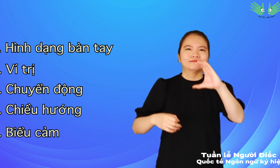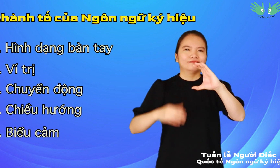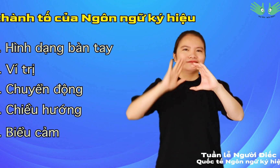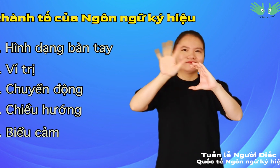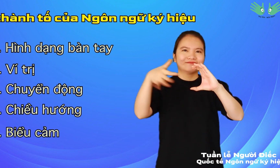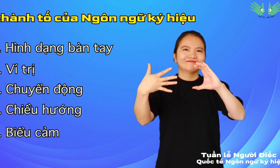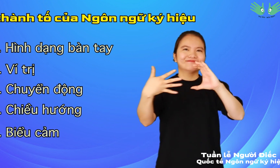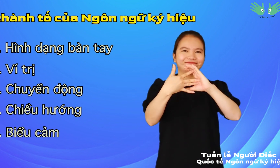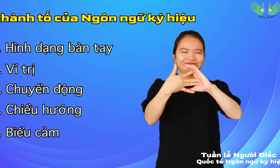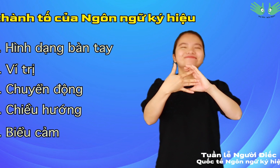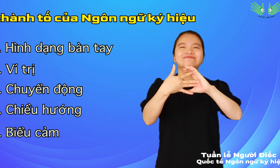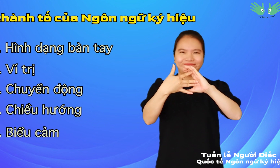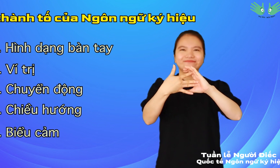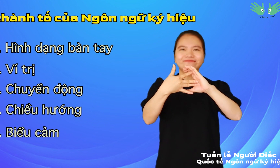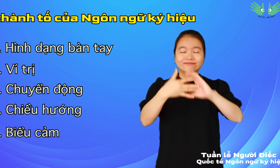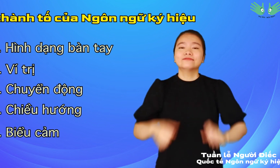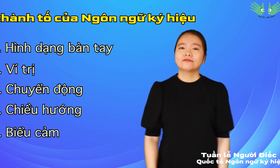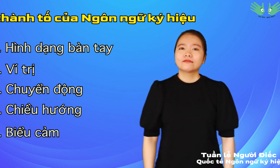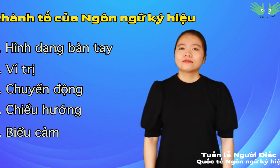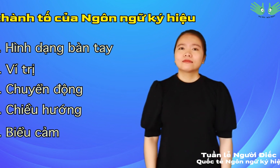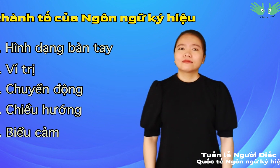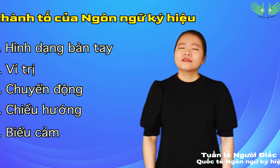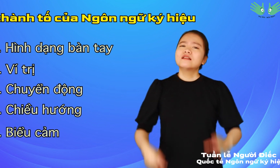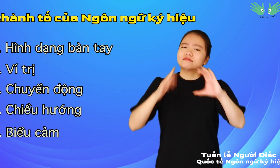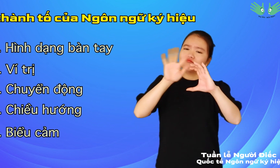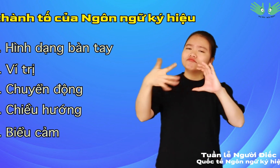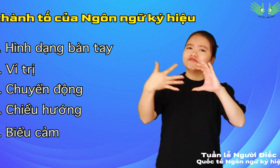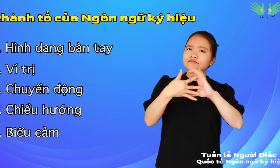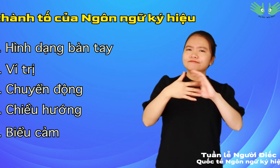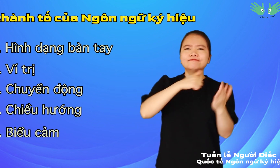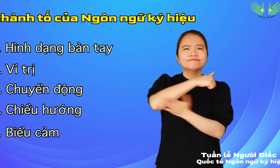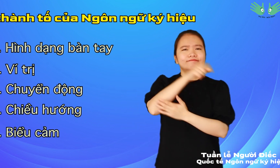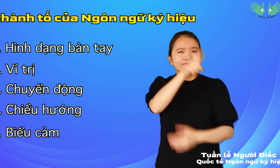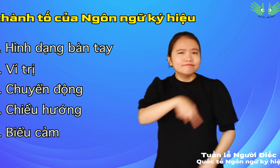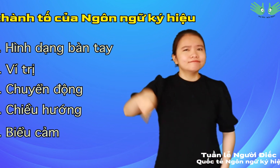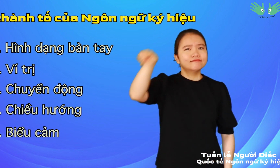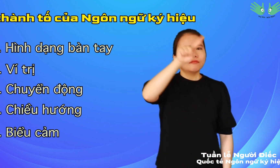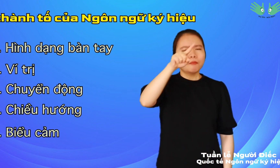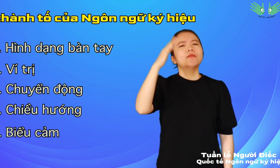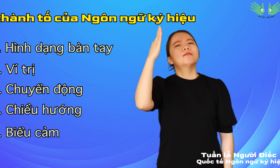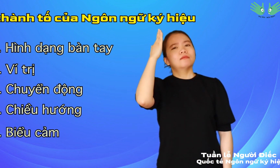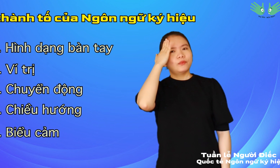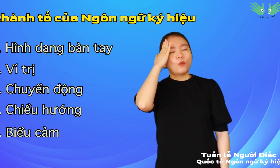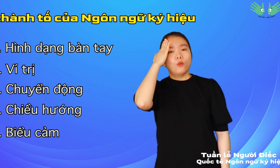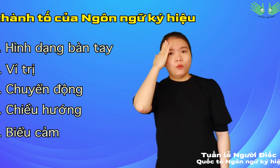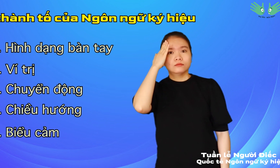Hiện nay, 5 thành tố của ngôn ngữ ký hiệu giúp chúng ta hiểu được cấu trúc tử vượng của ngôn ngữ ký hiệu